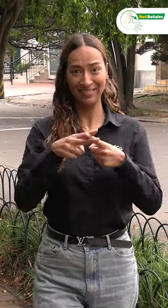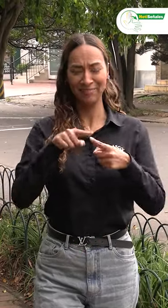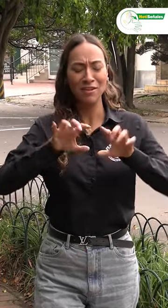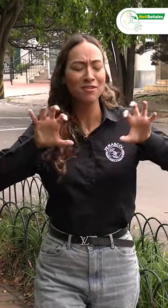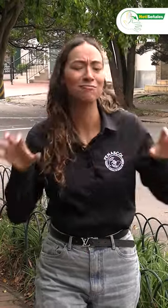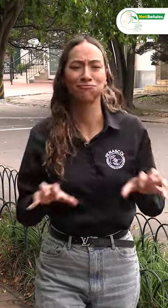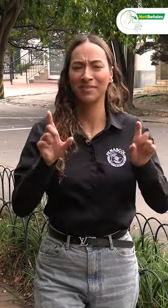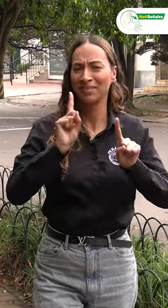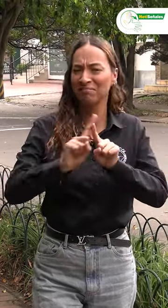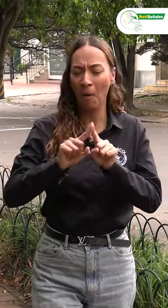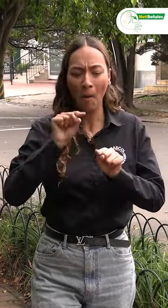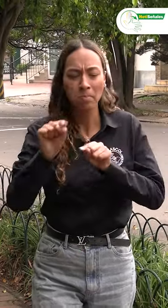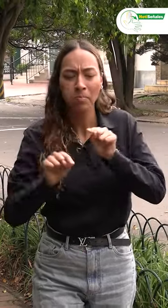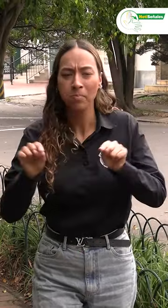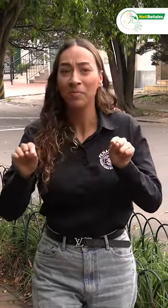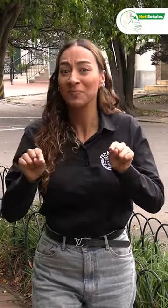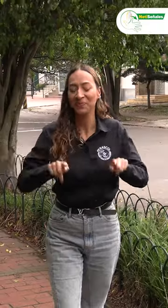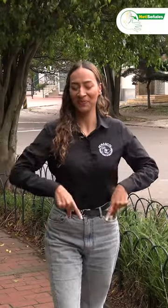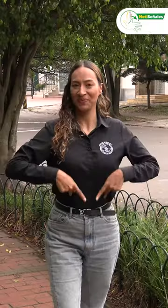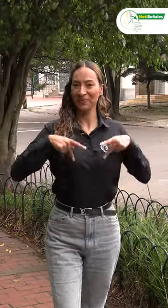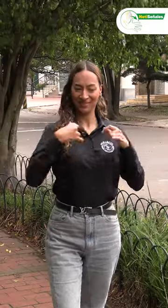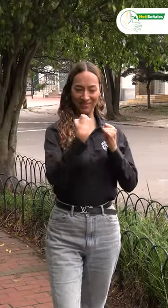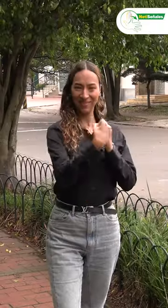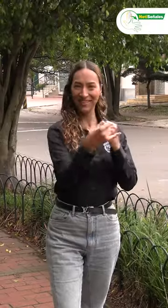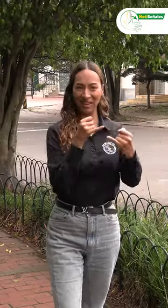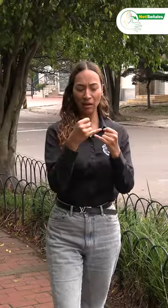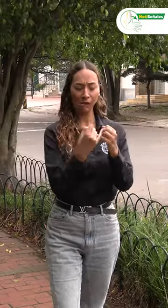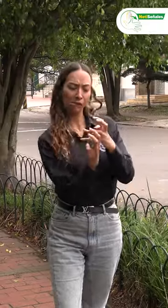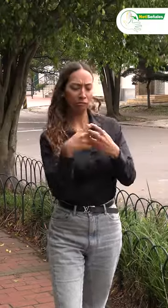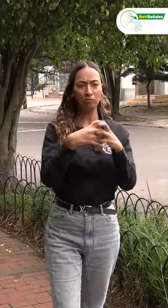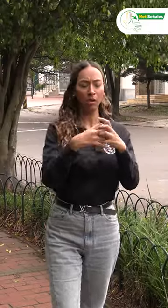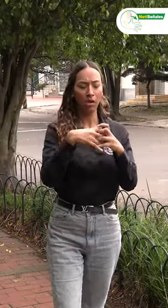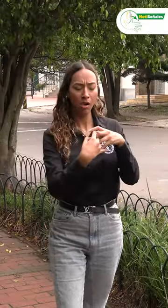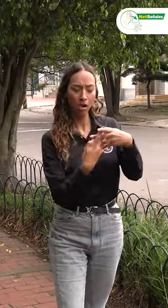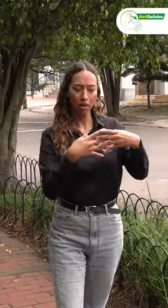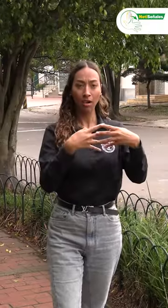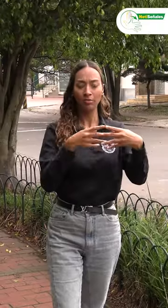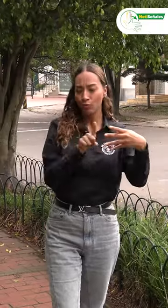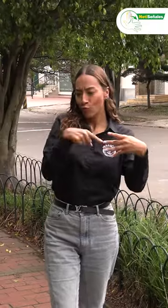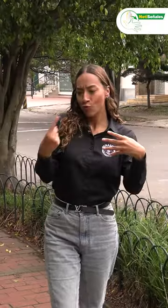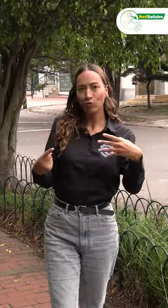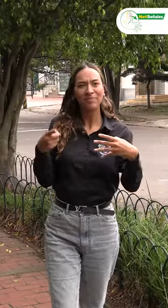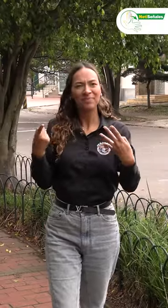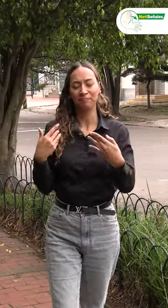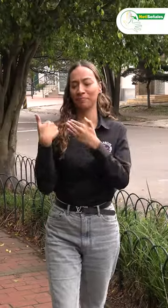Sí, en este taller se realizaron diferentes actividades. Entre ellas, pudiéramos ver cómo la vida se